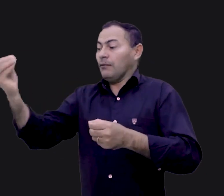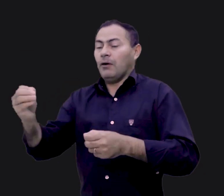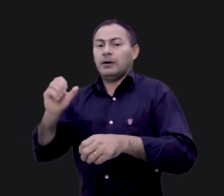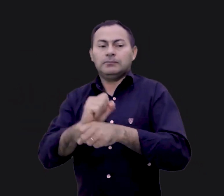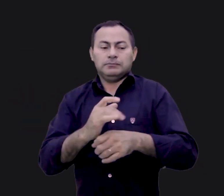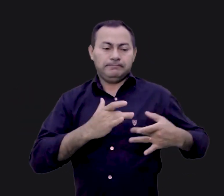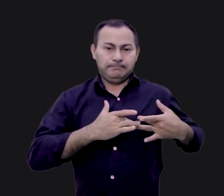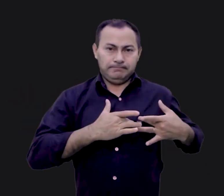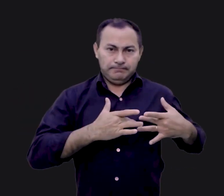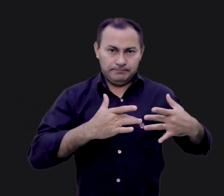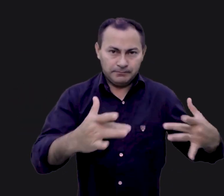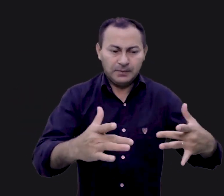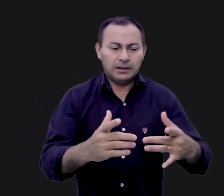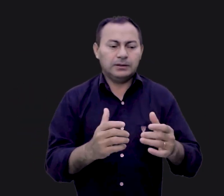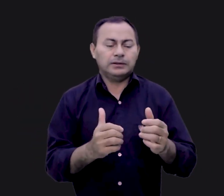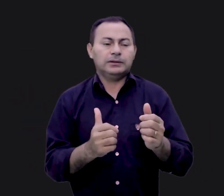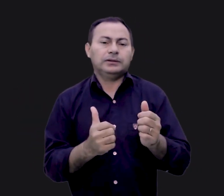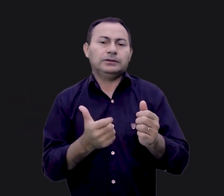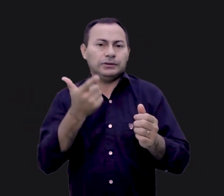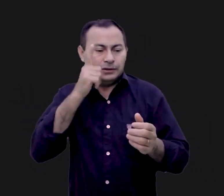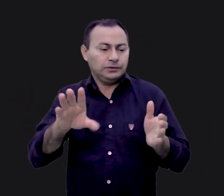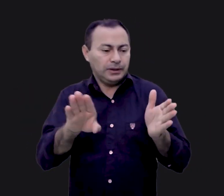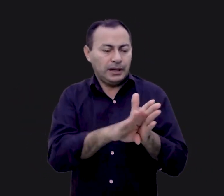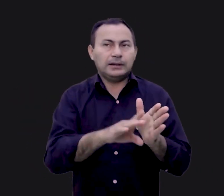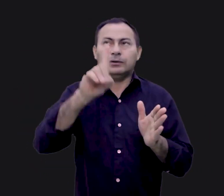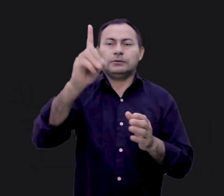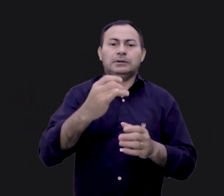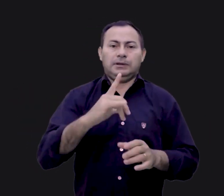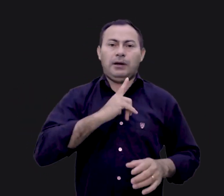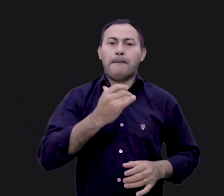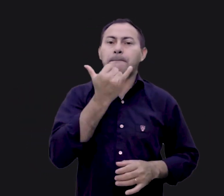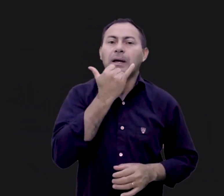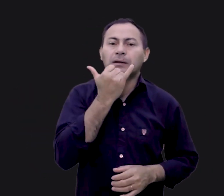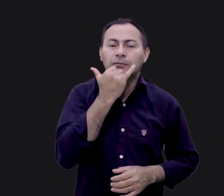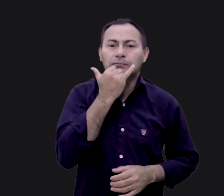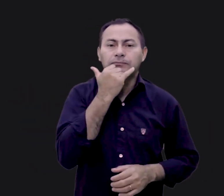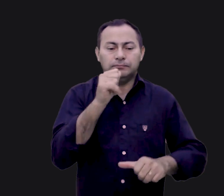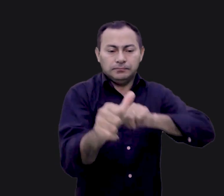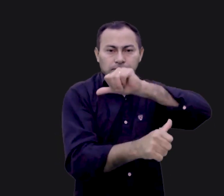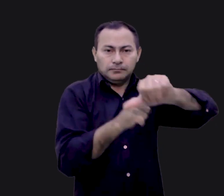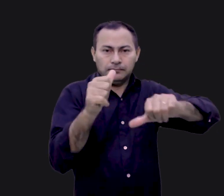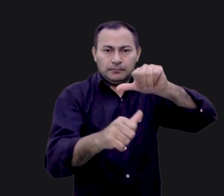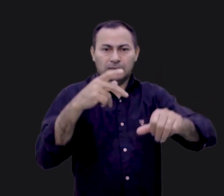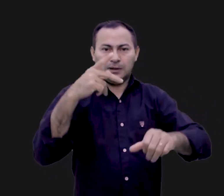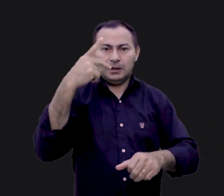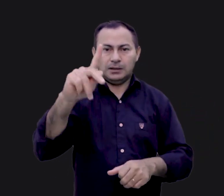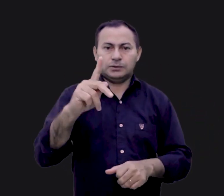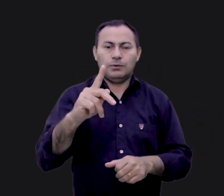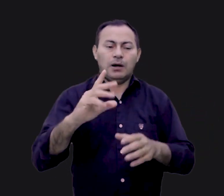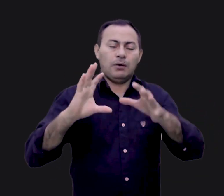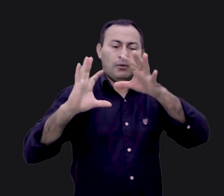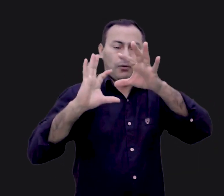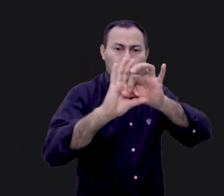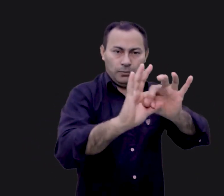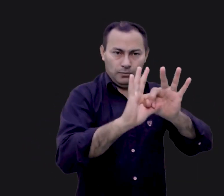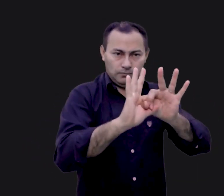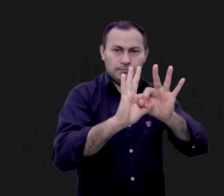misericórdia ele poderia se achegar a Deus, ter o perdão e ter restaurado a sua comunhão com